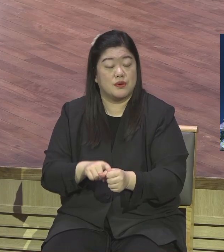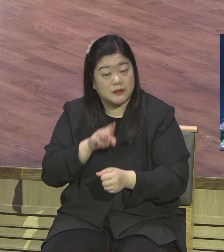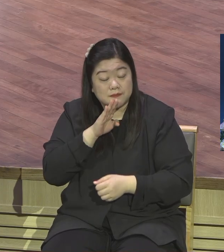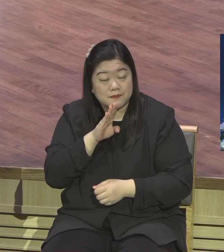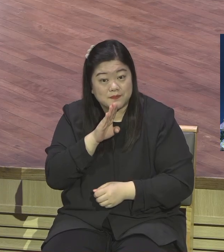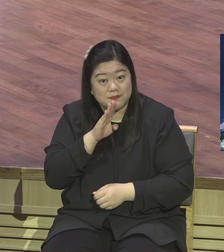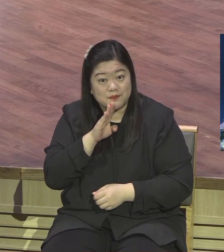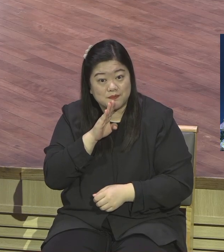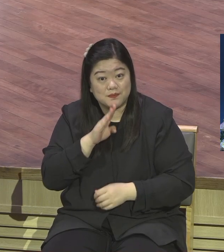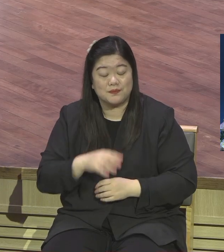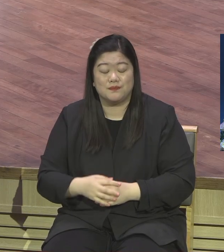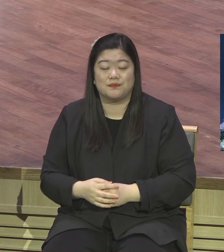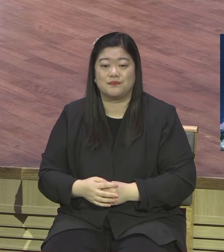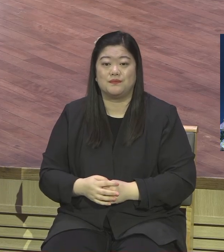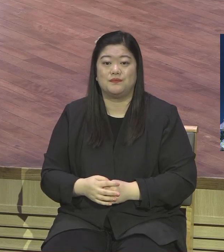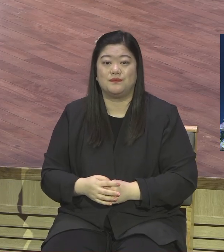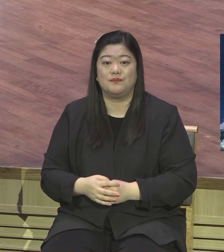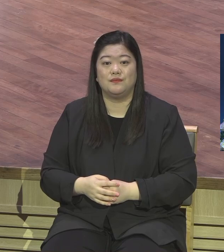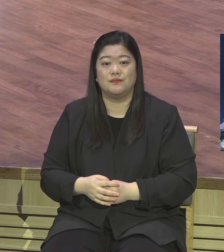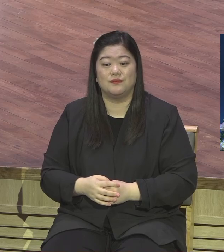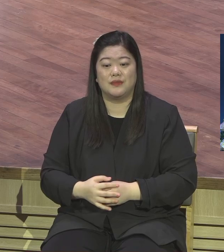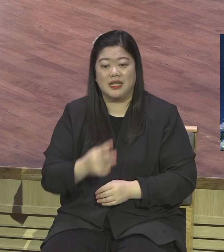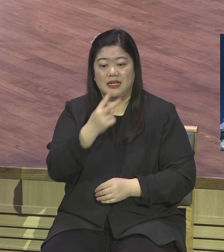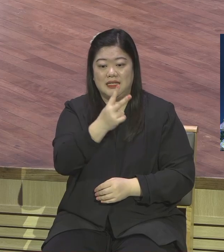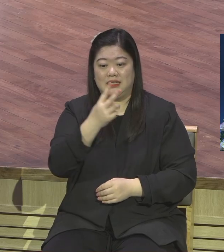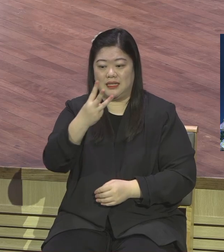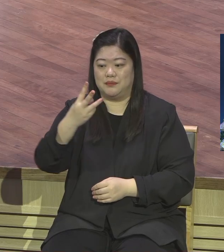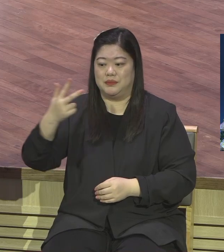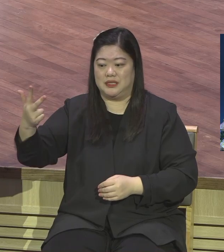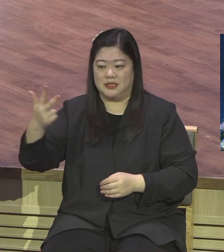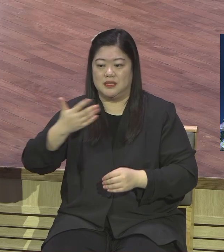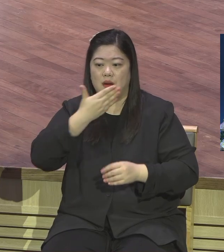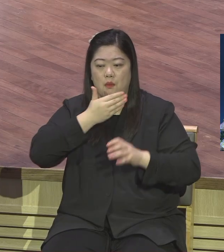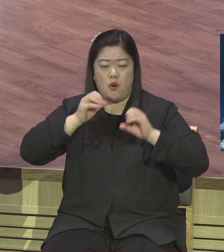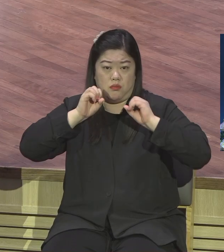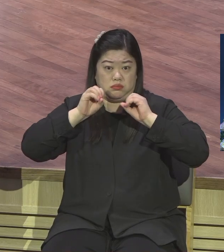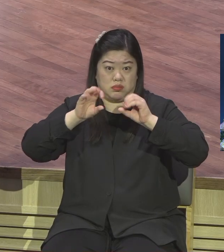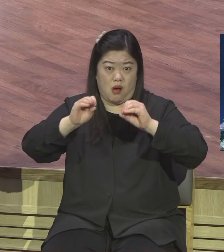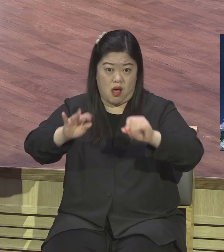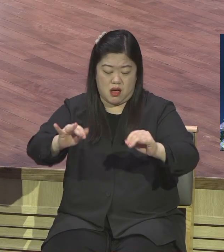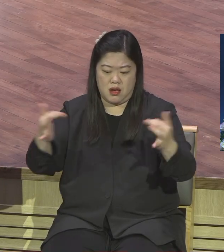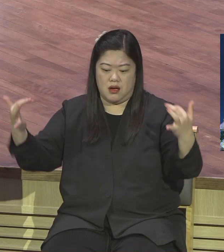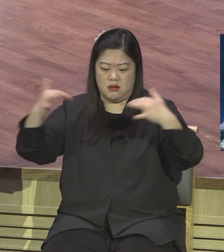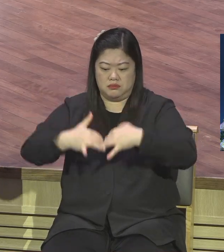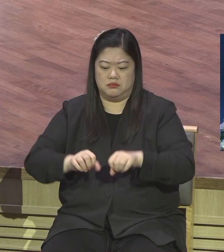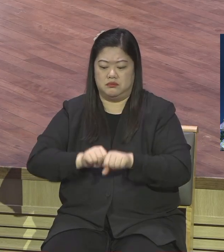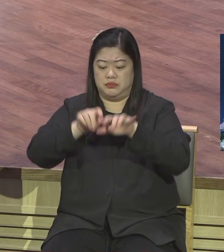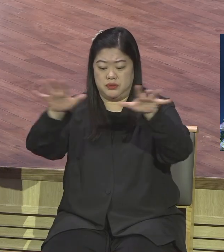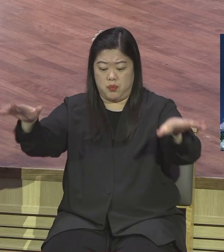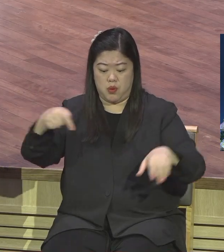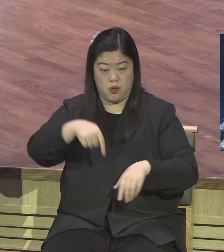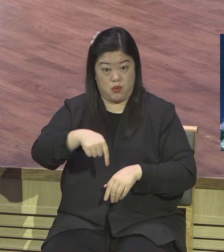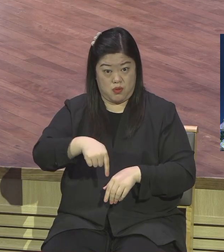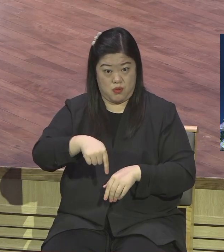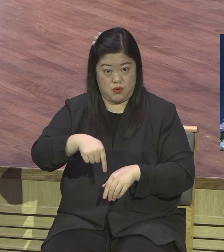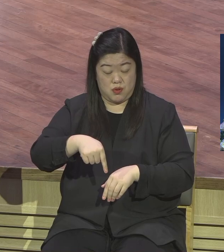이런 2, 3, 7 플랫폼 역할을 잘 감당한 교회 중에 하나가 대산료리카 교회였어요